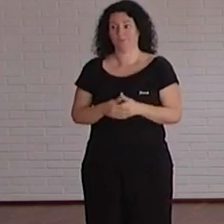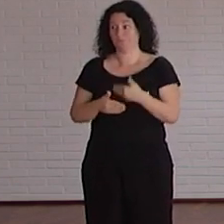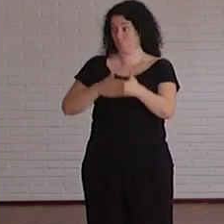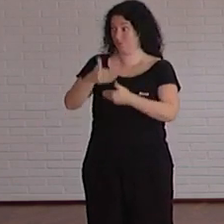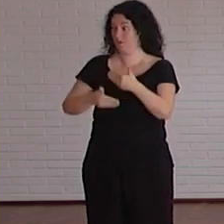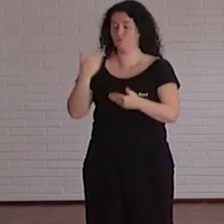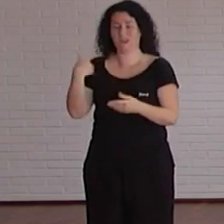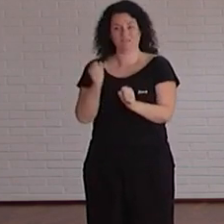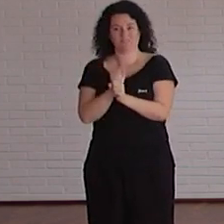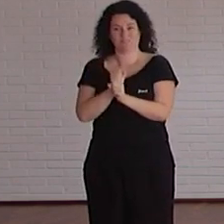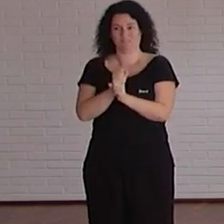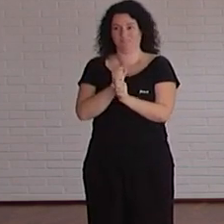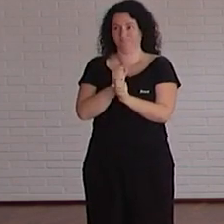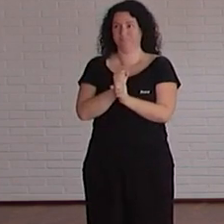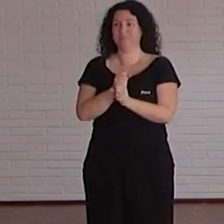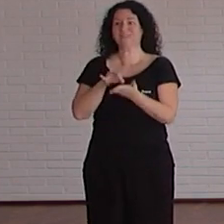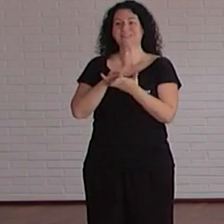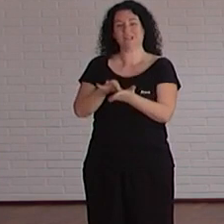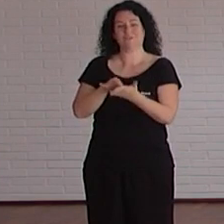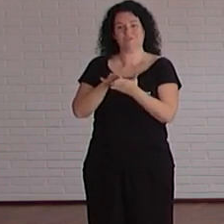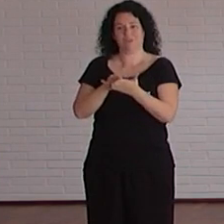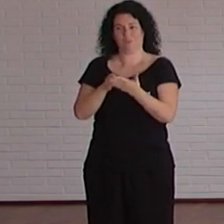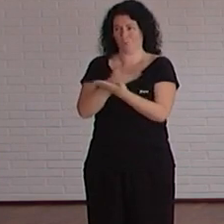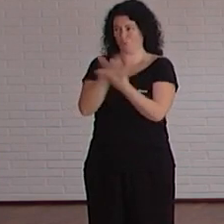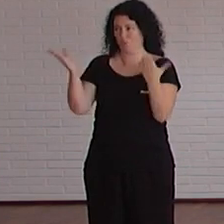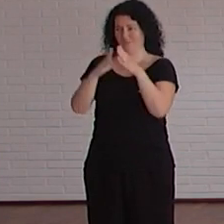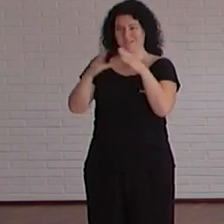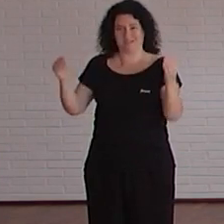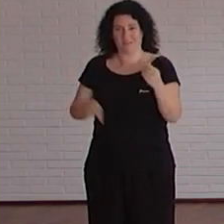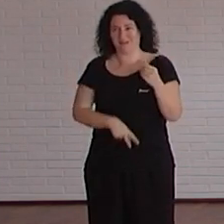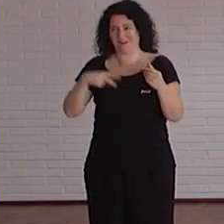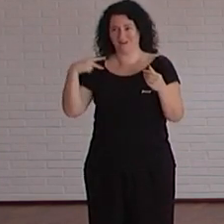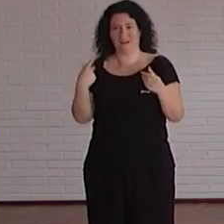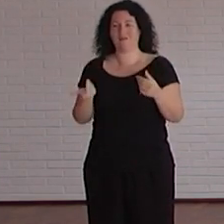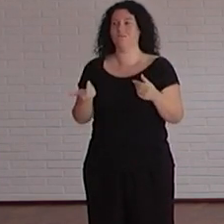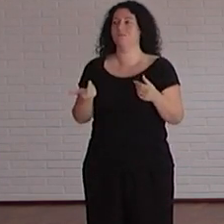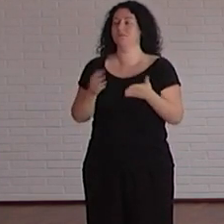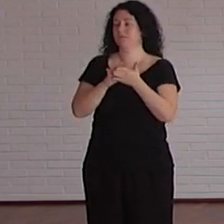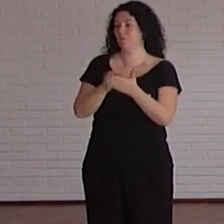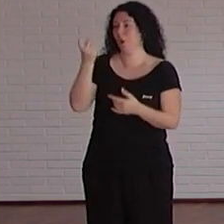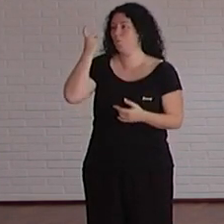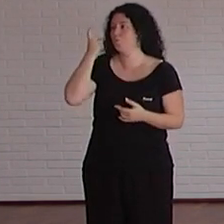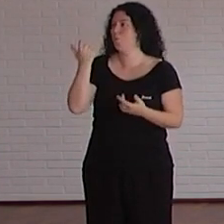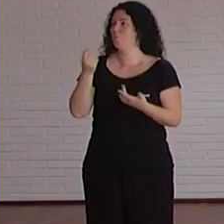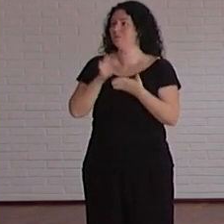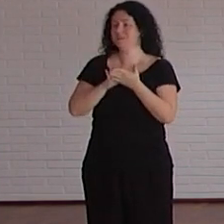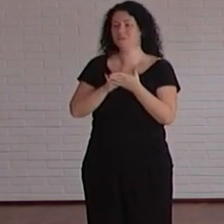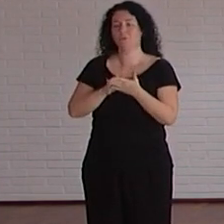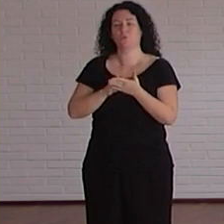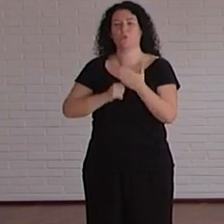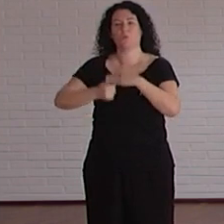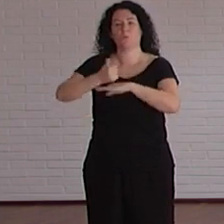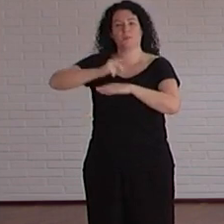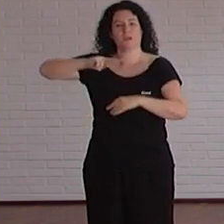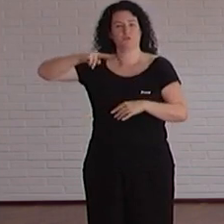que se ha estado trabajando con servicios de toda la universidad del servicio de alumnado con el vicerectorado de